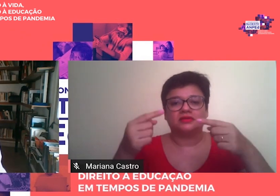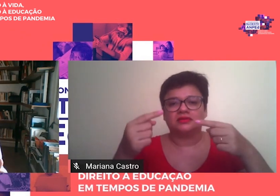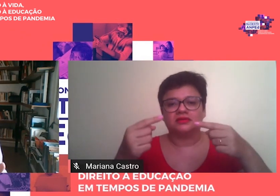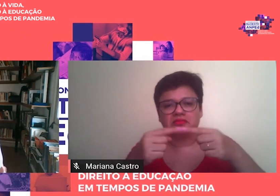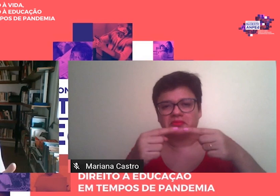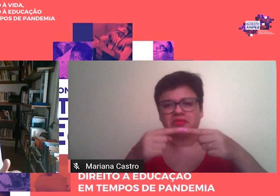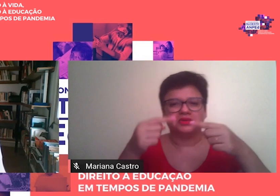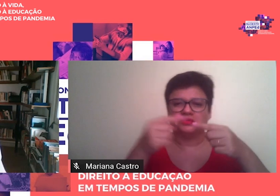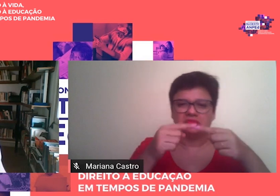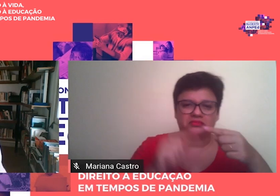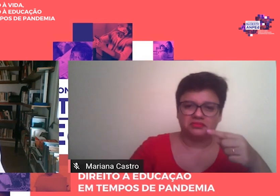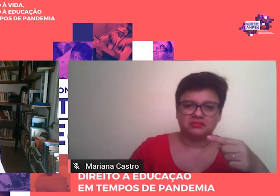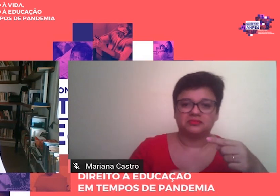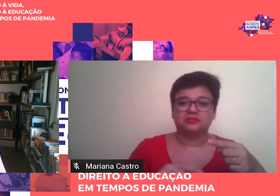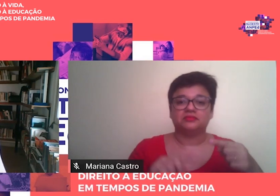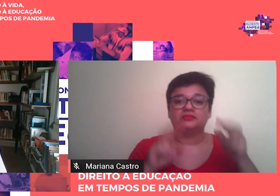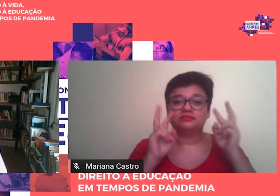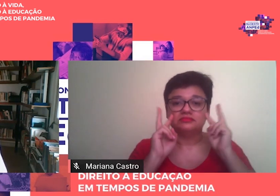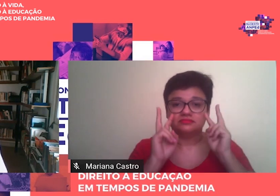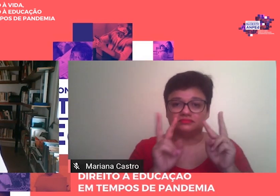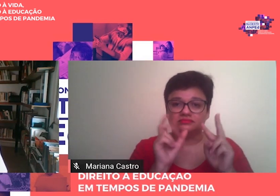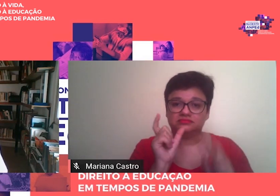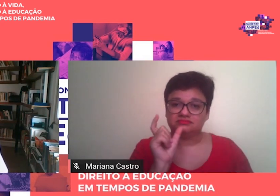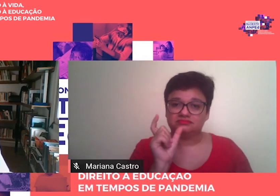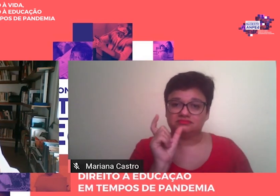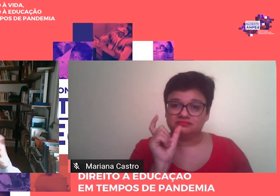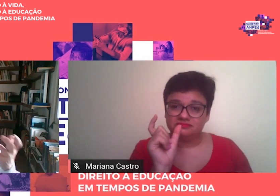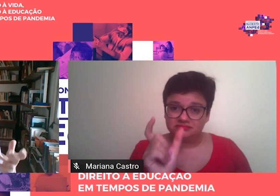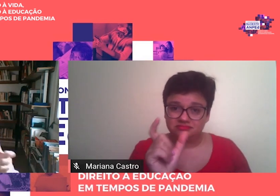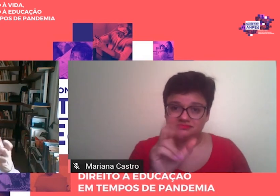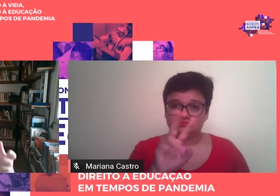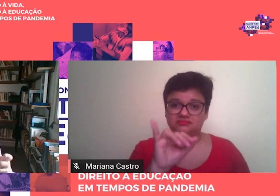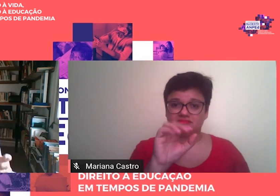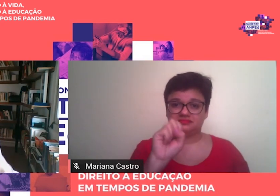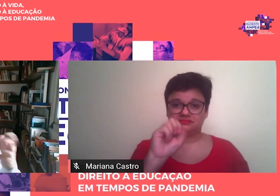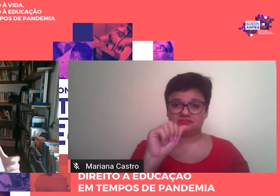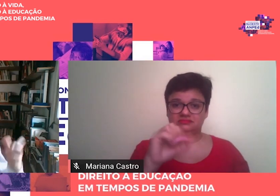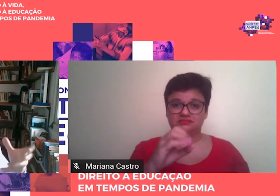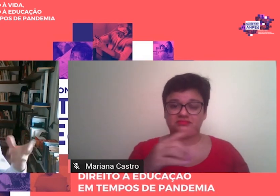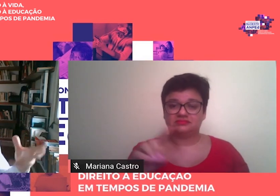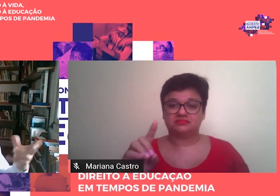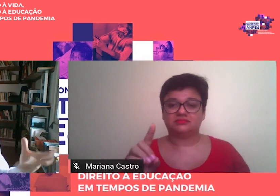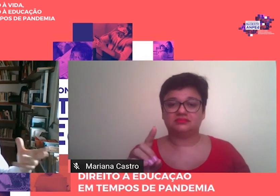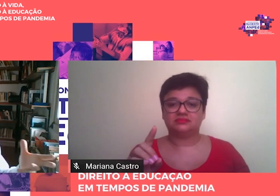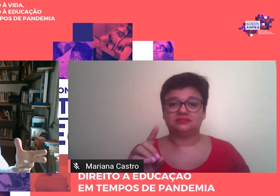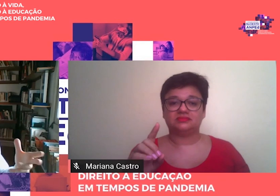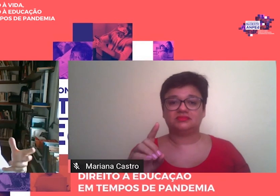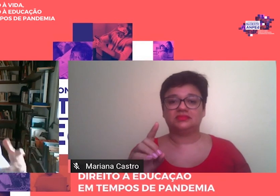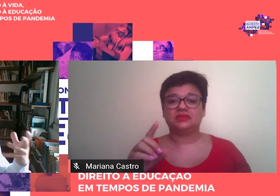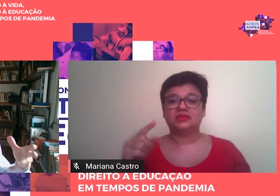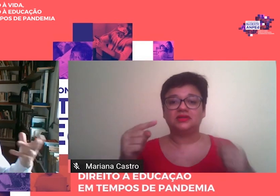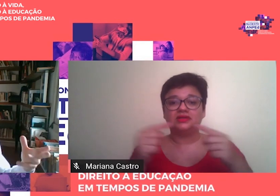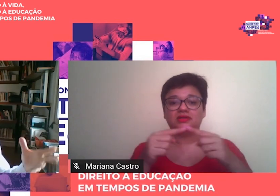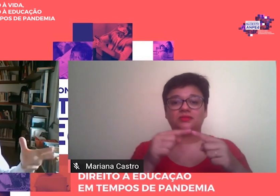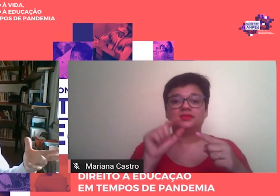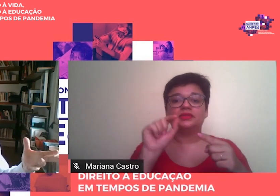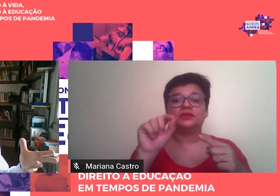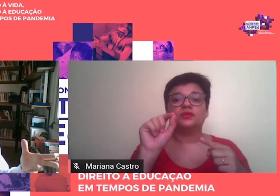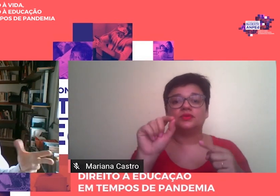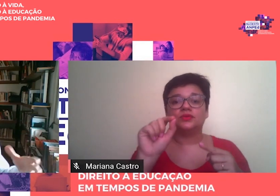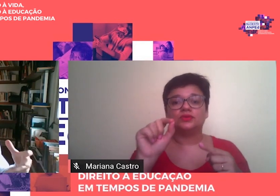visão, porque, aí, eu estava me referindo não a própria elaboração teórica, a sua